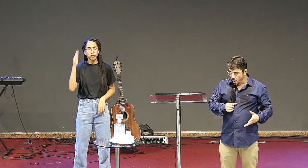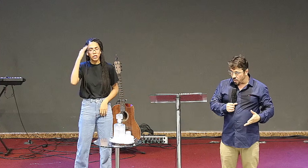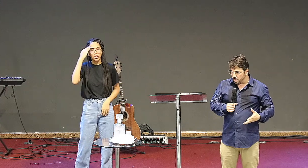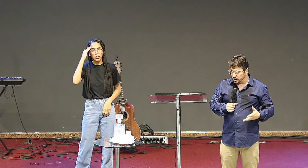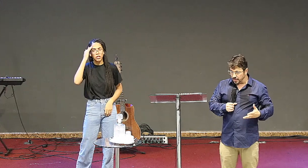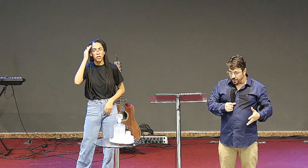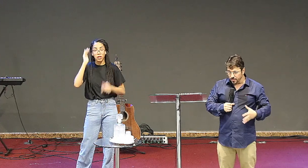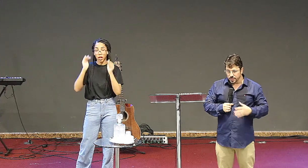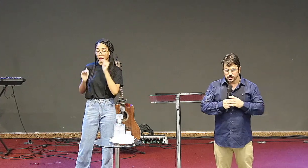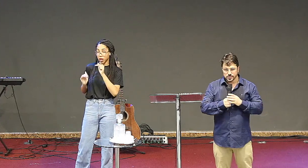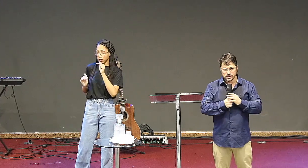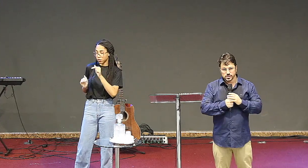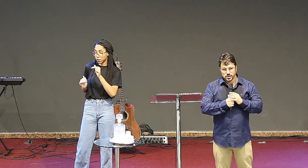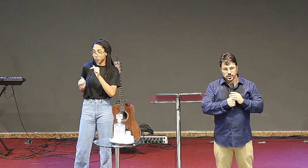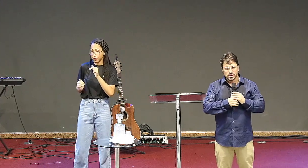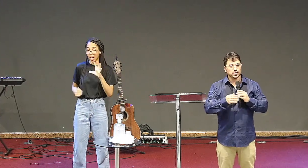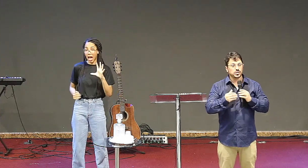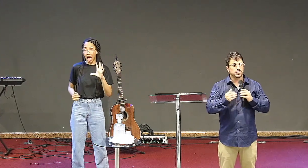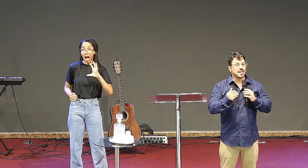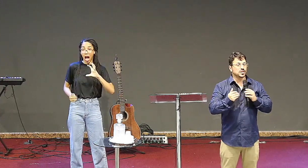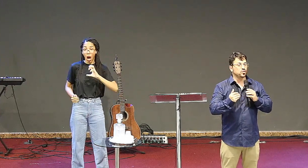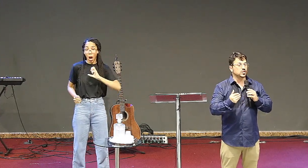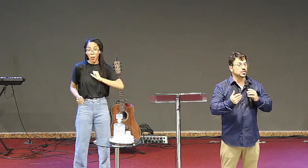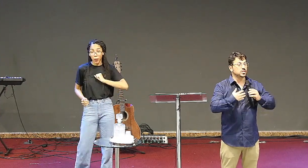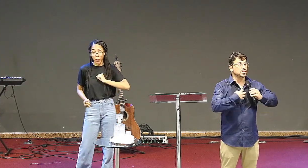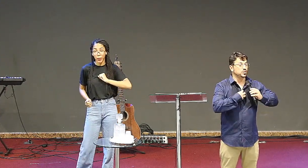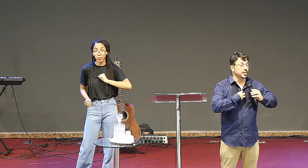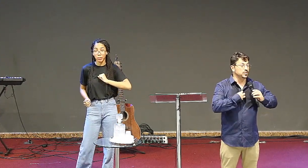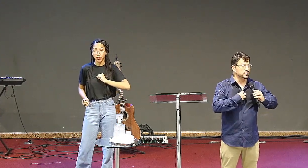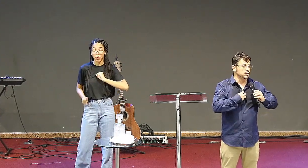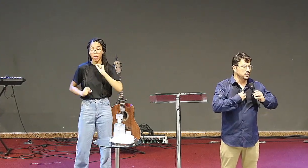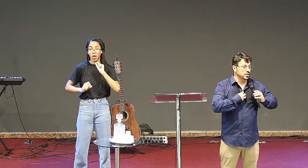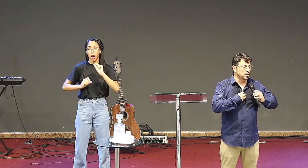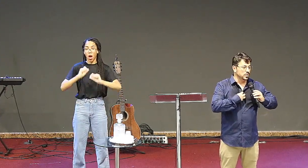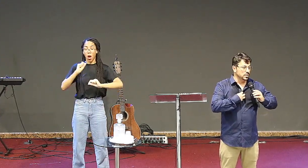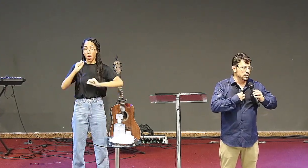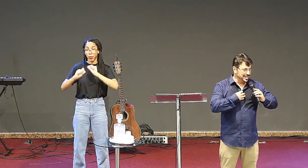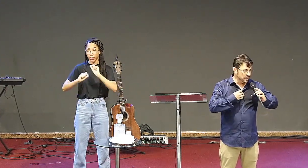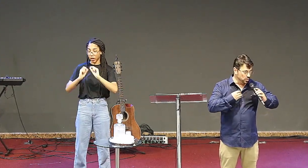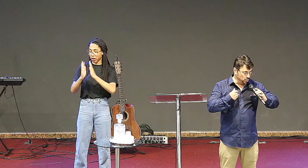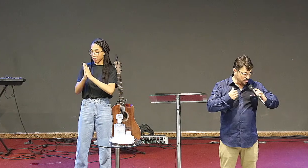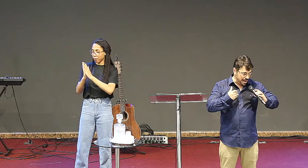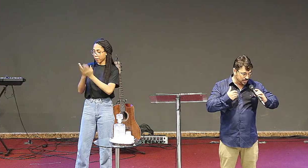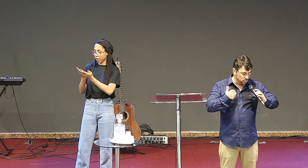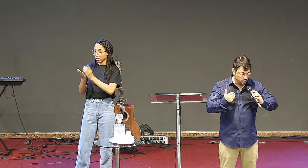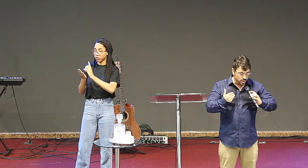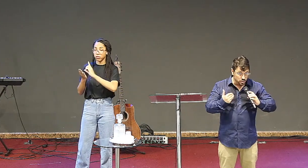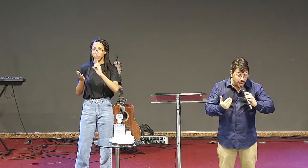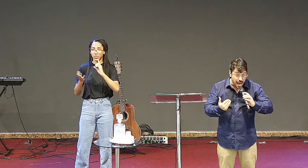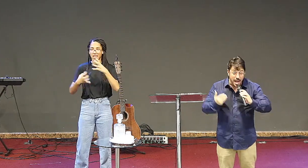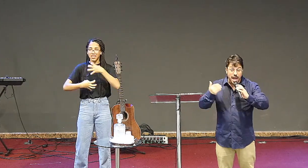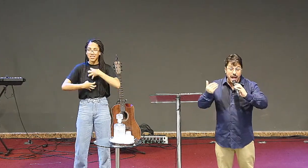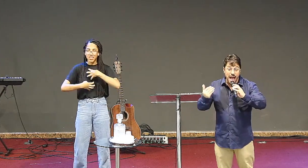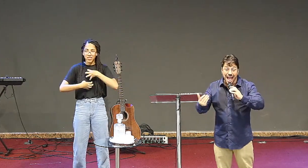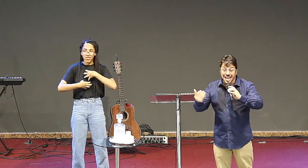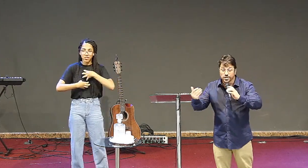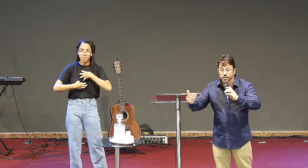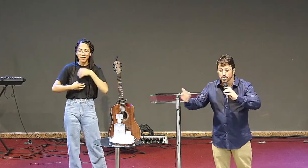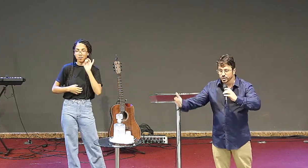amor na Bíblia não se trata só de sentimento mas é muito mais sobre uma